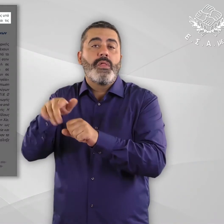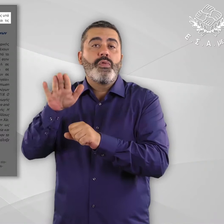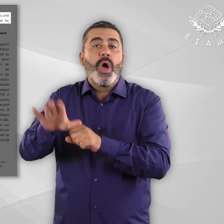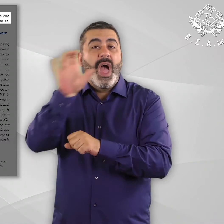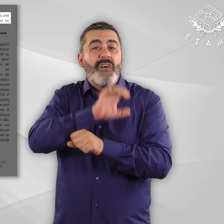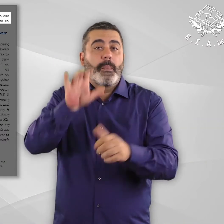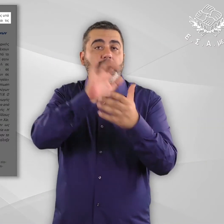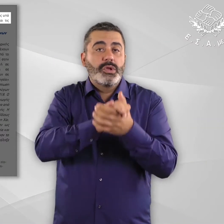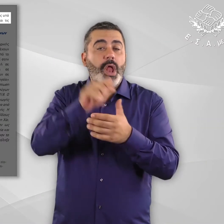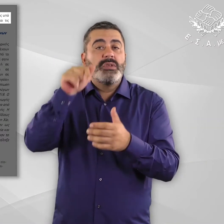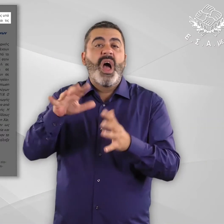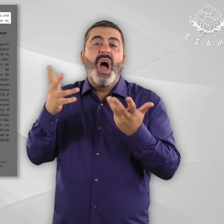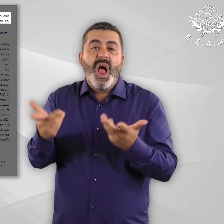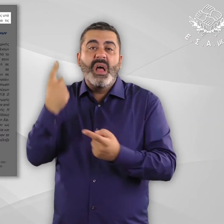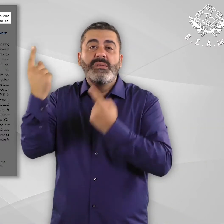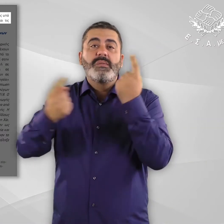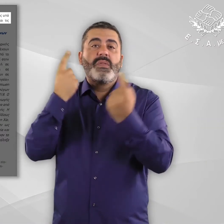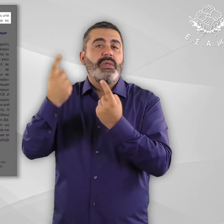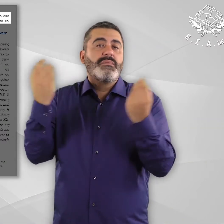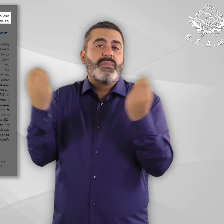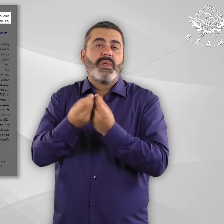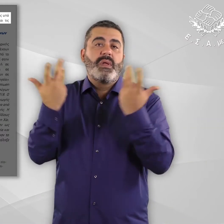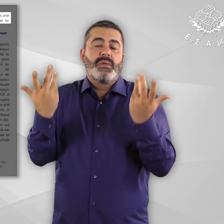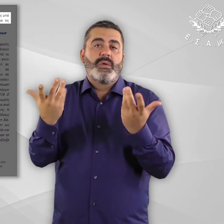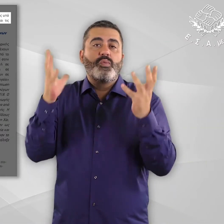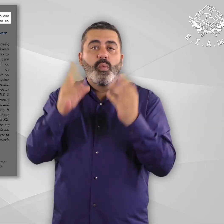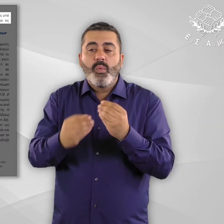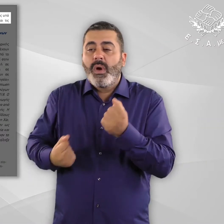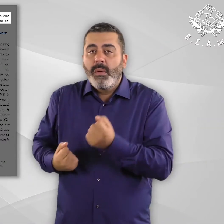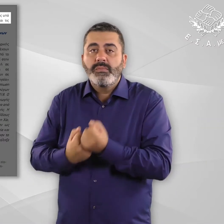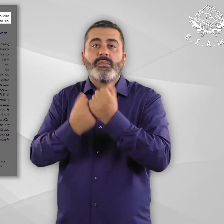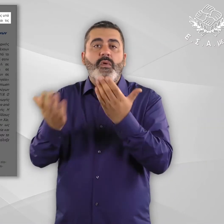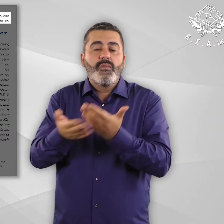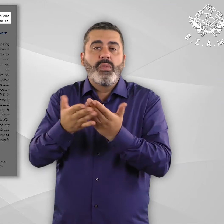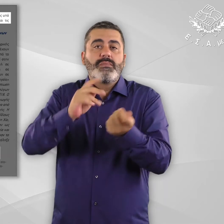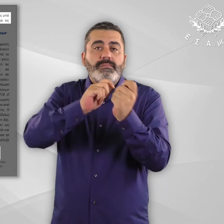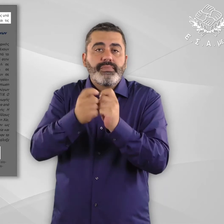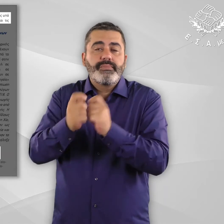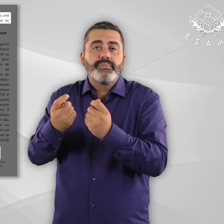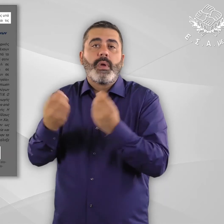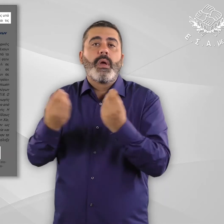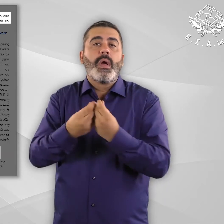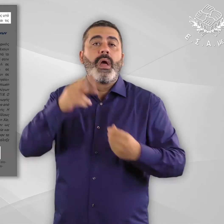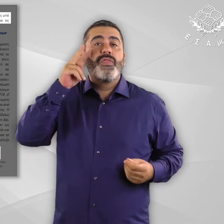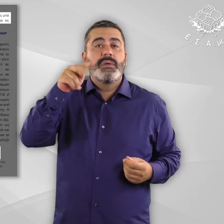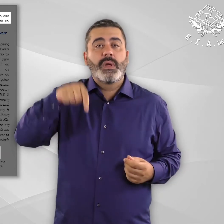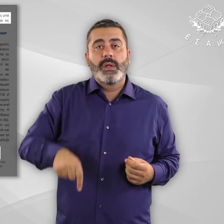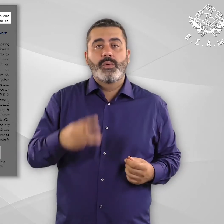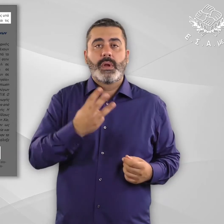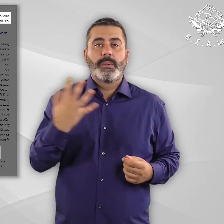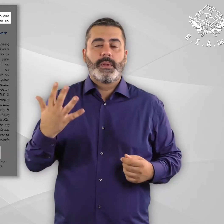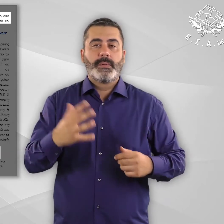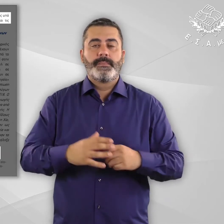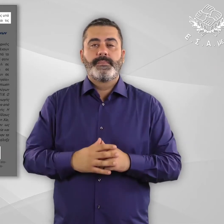Ένωσης. Υπό συνθήκες που δεν παρέχουν την αναγκαία υποστήριξη και τις κατάλληλες εύλογες προσαρμογές βλέπε υποσημείωση 35.